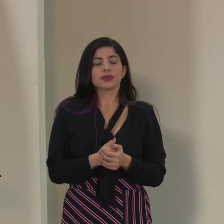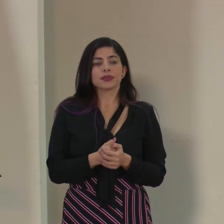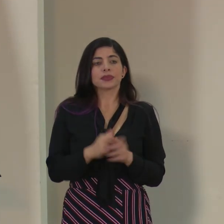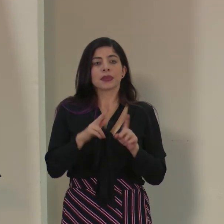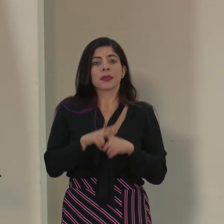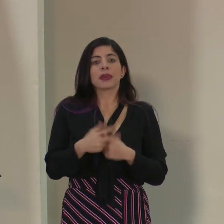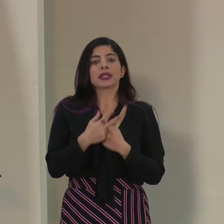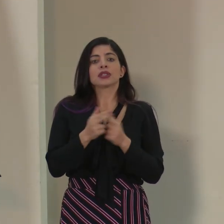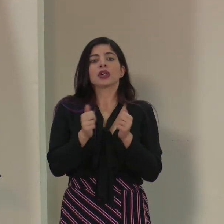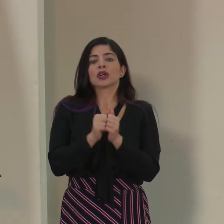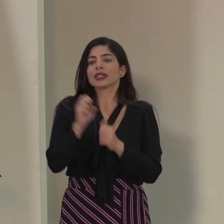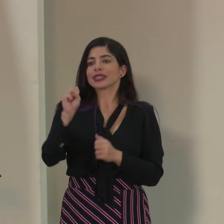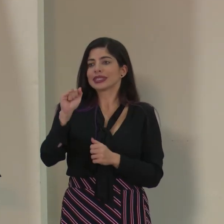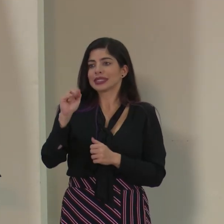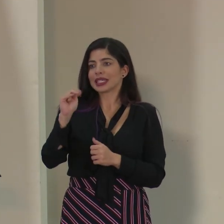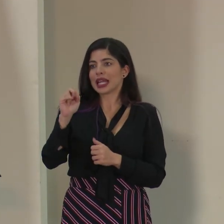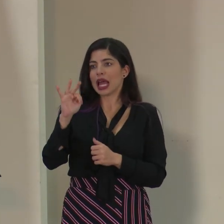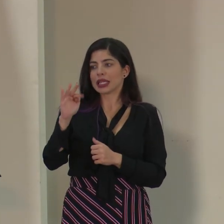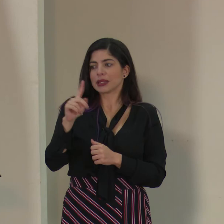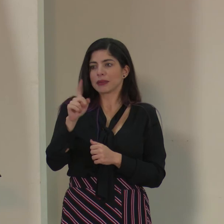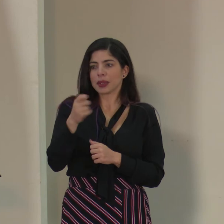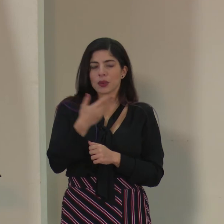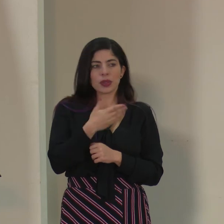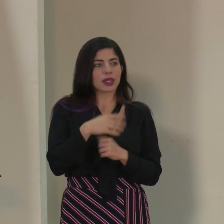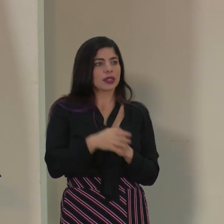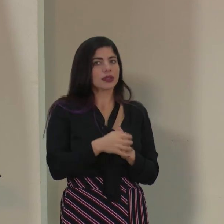Iniciamos con Sinar, por favor, su consulta.